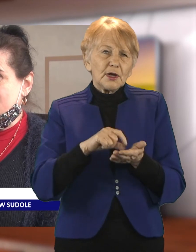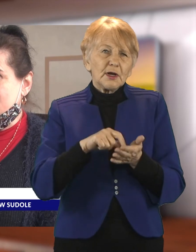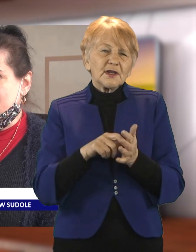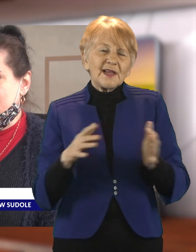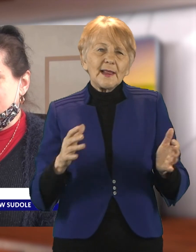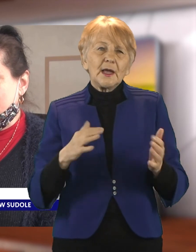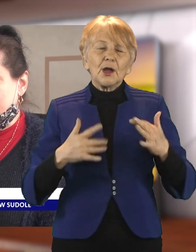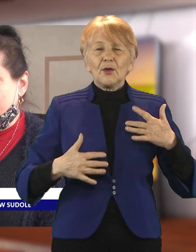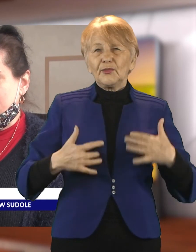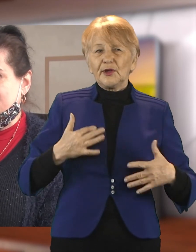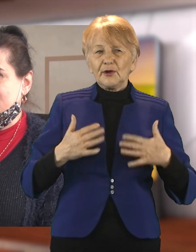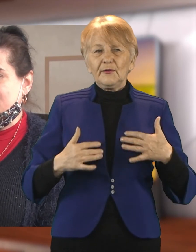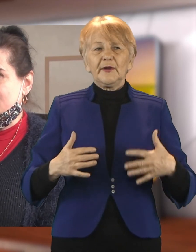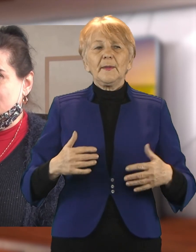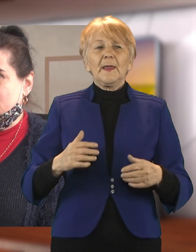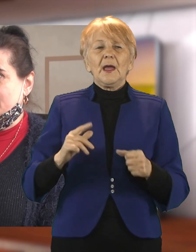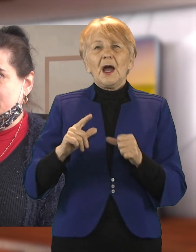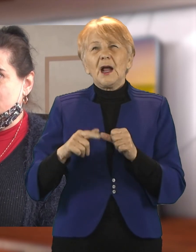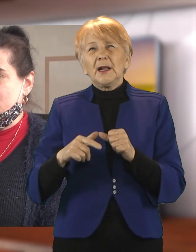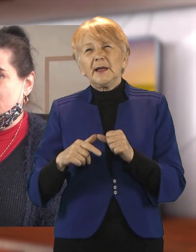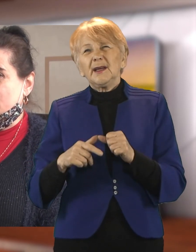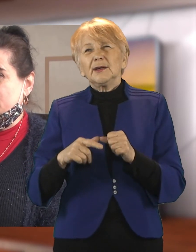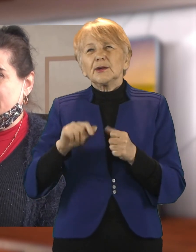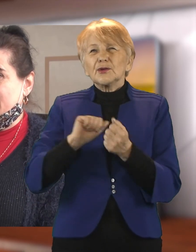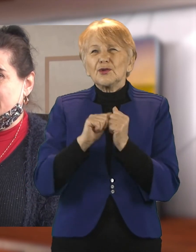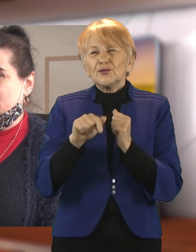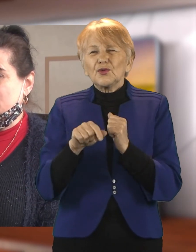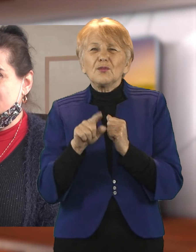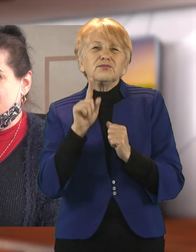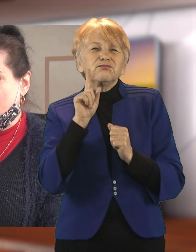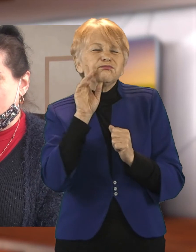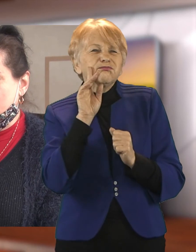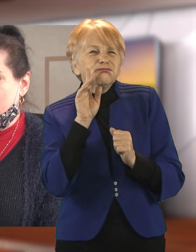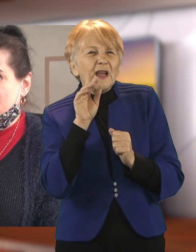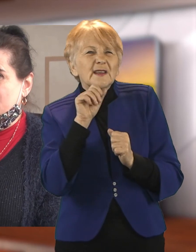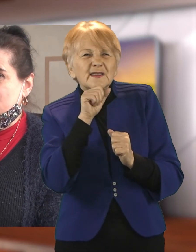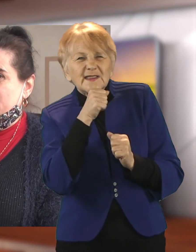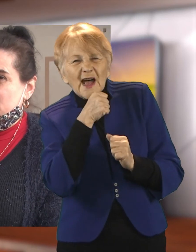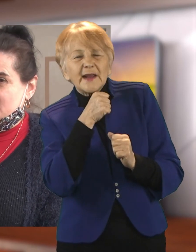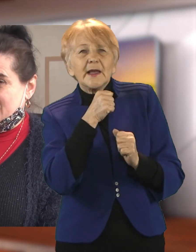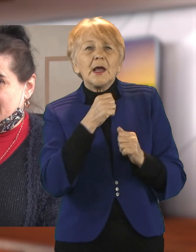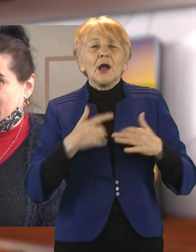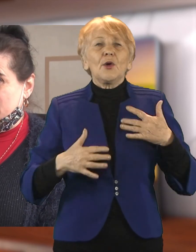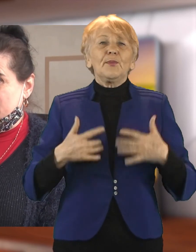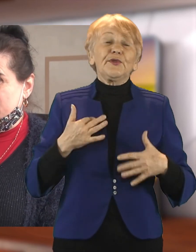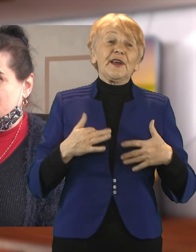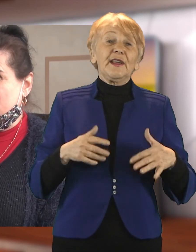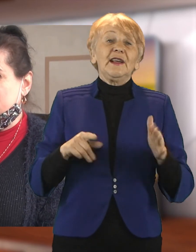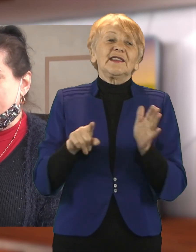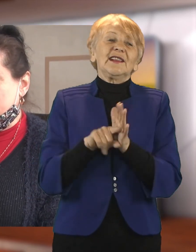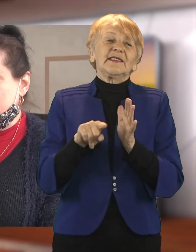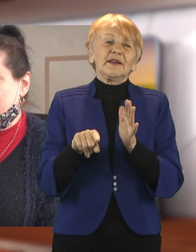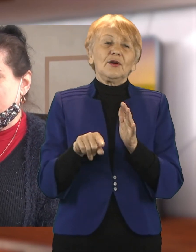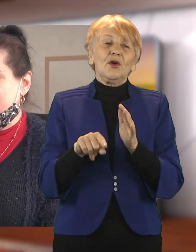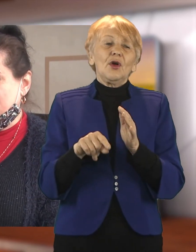to informatyk zdecyduje, czy te komputery, które są, czy będą się jeszcze nadawały, bo